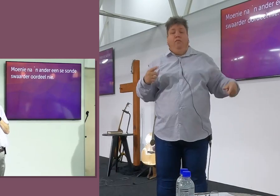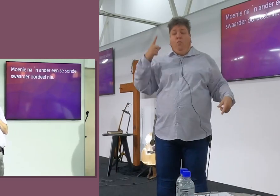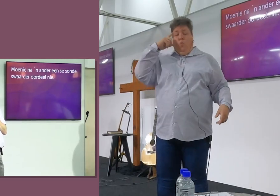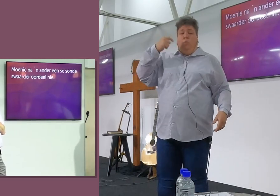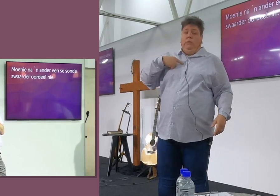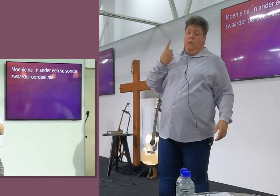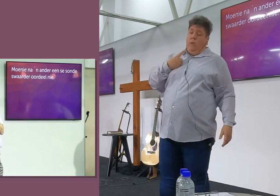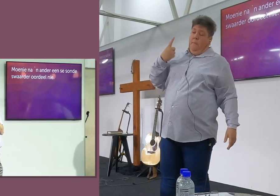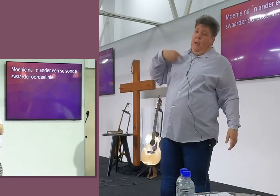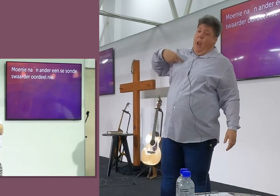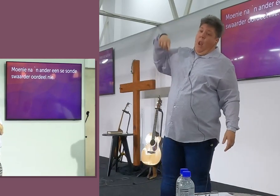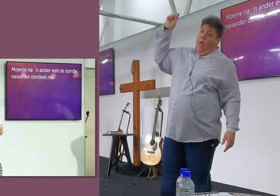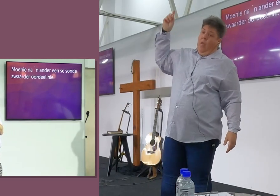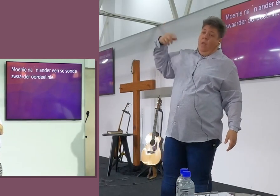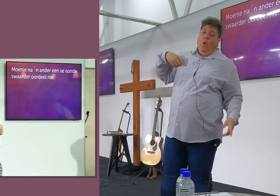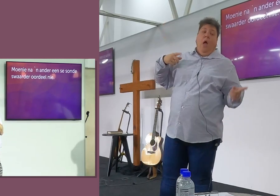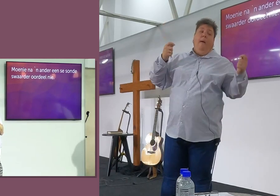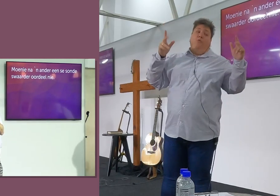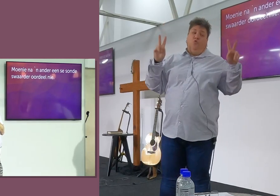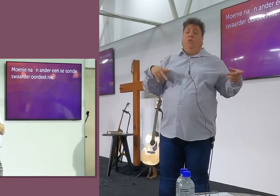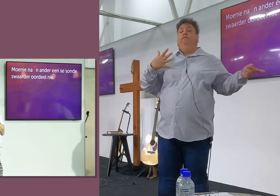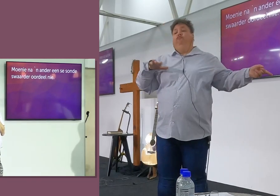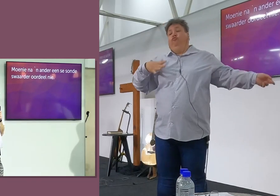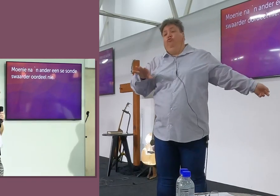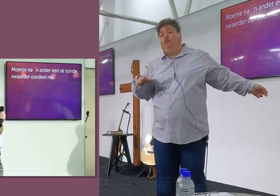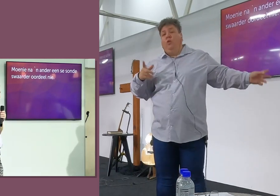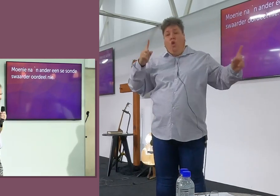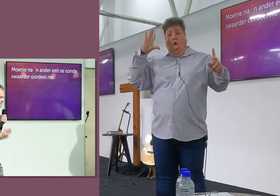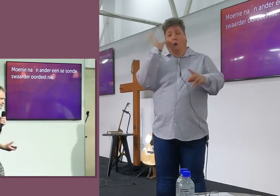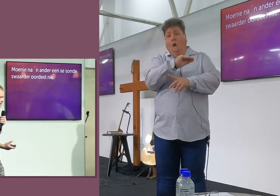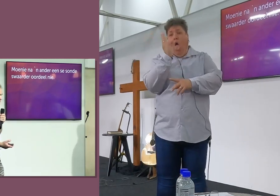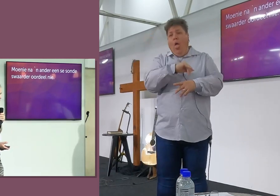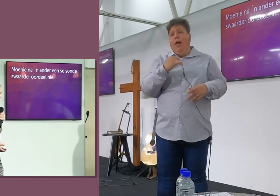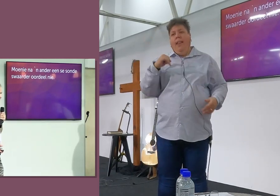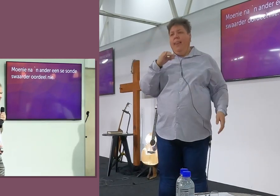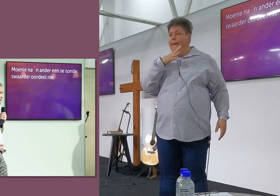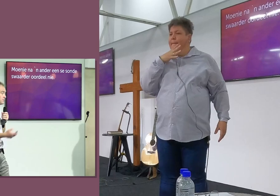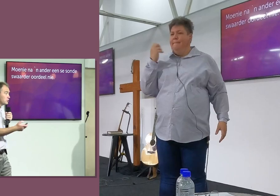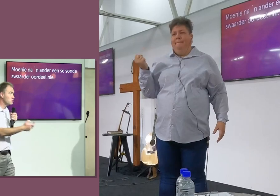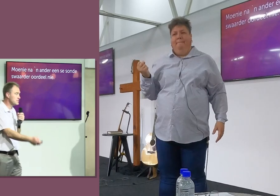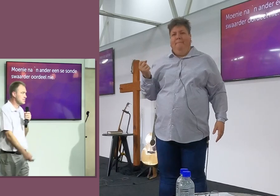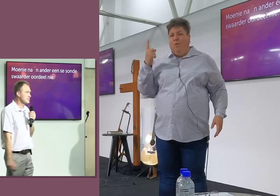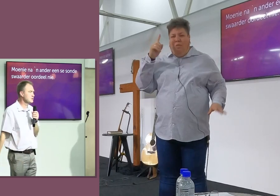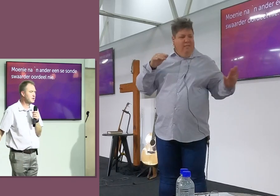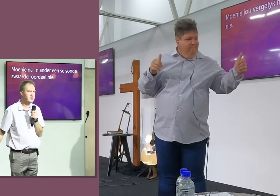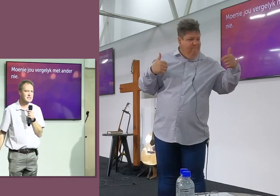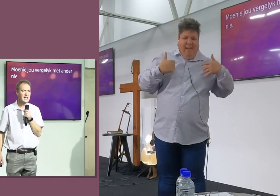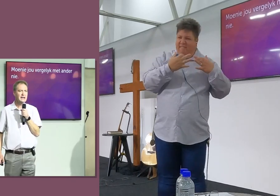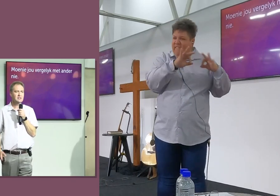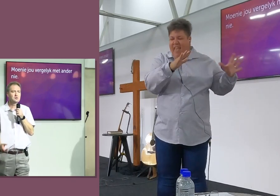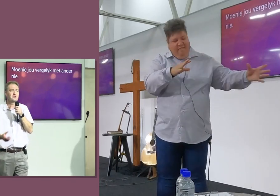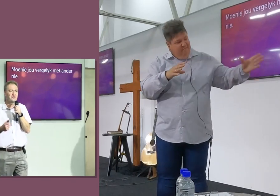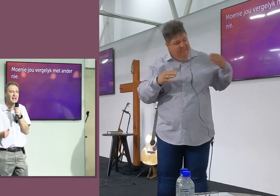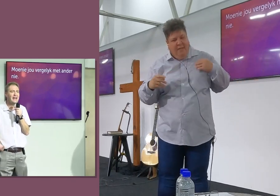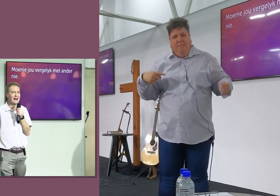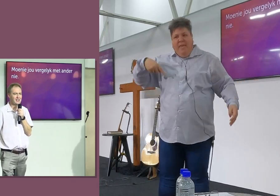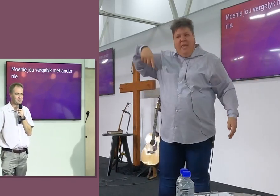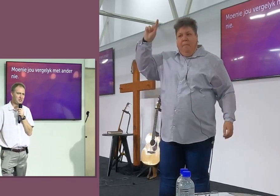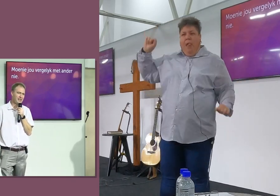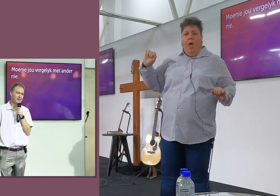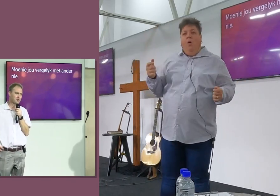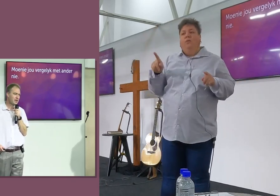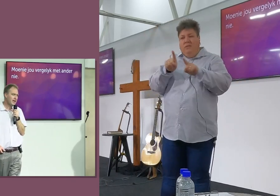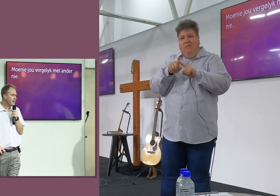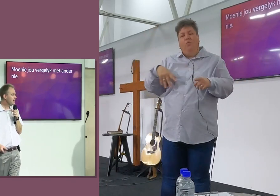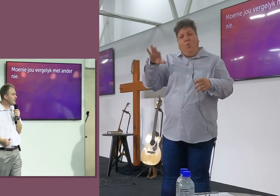net, nie. Jy het het amper nie gemaakt, nie, hoor. Jesus' gesintheid was om te red. En dit moet ons gesintheid ook wees, dat ons wil hee ander